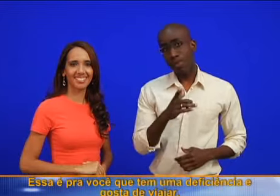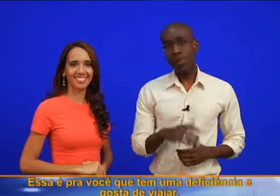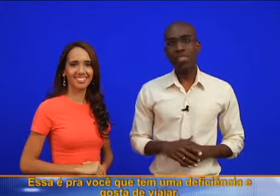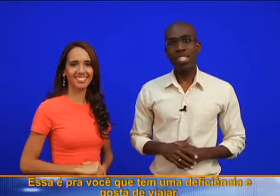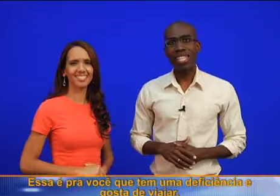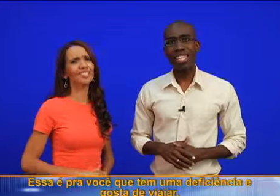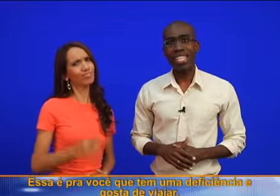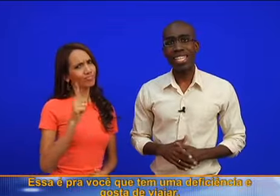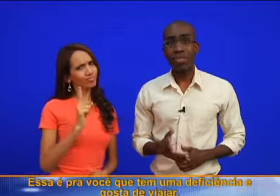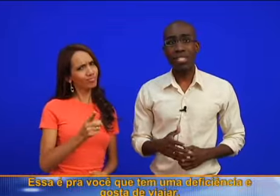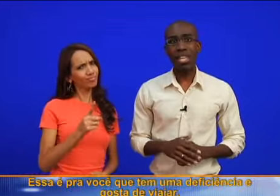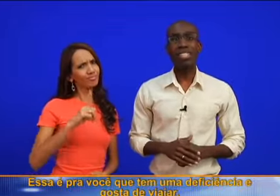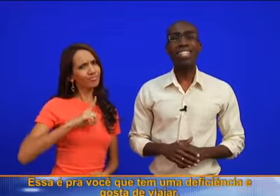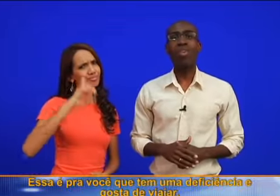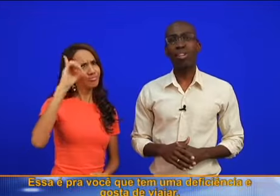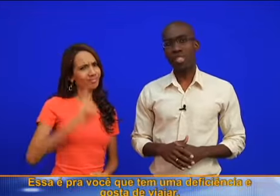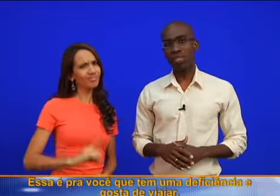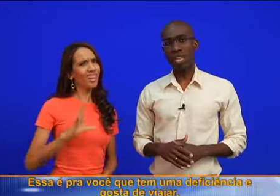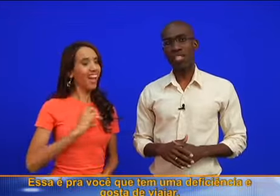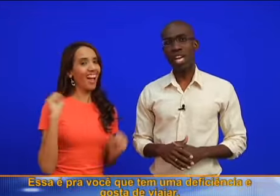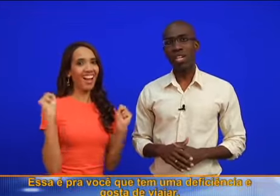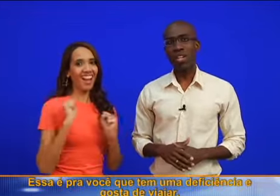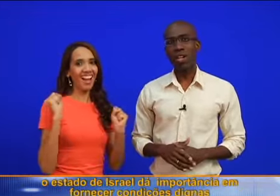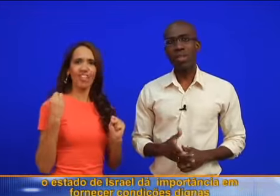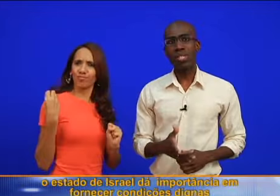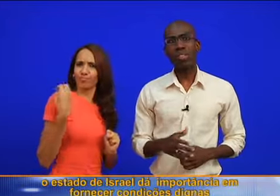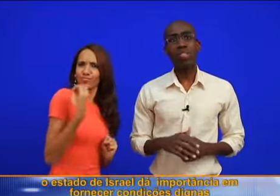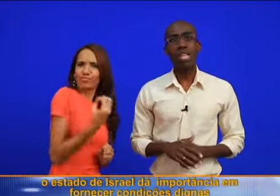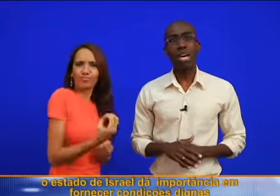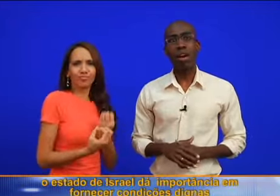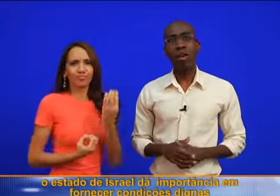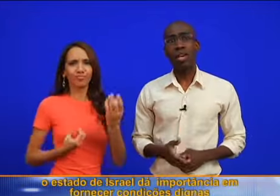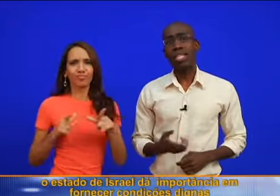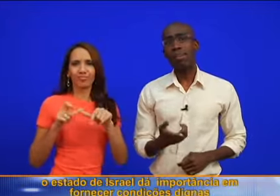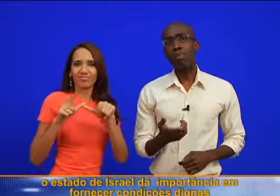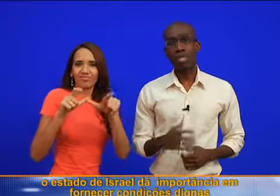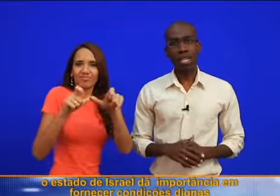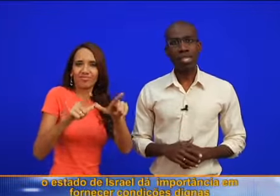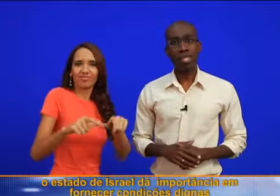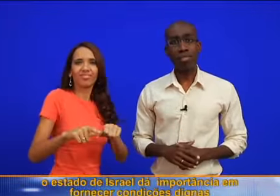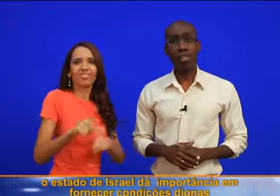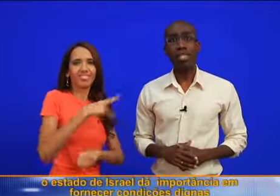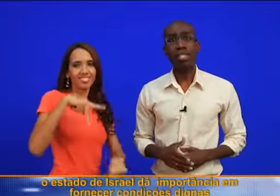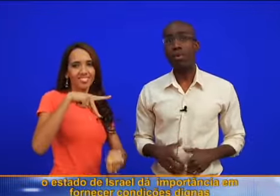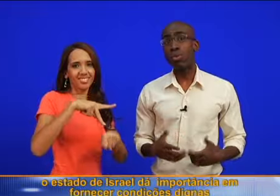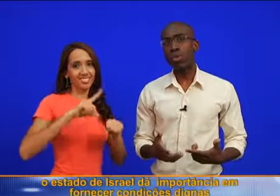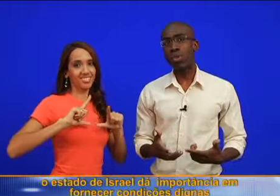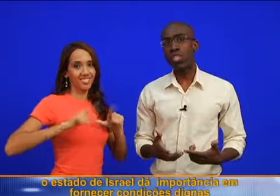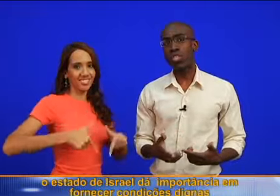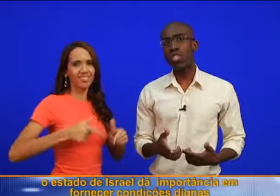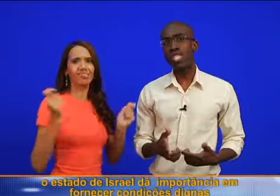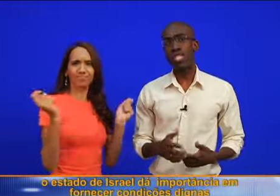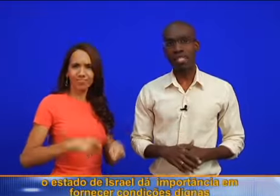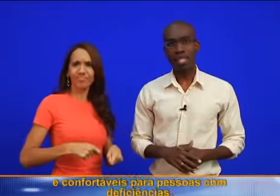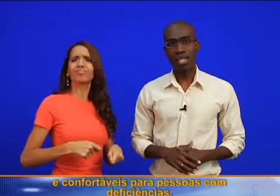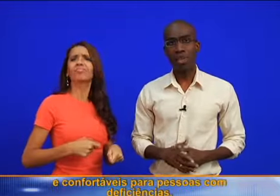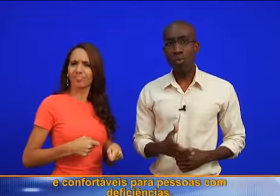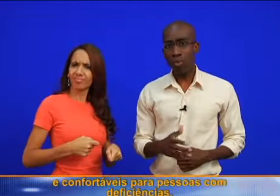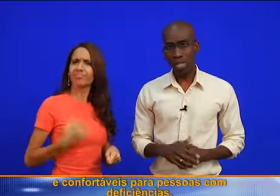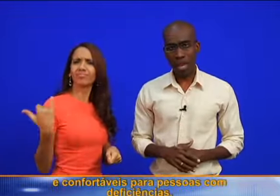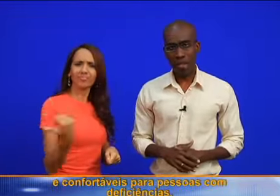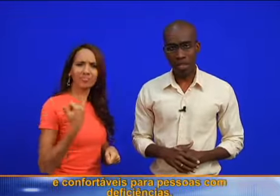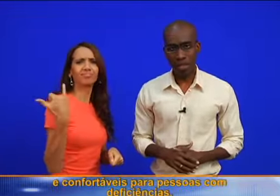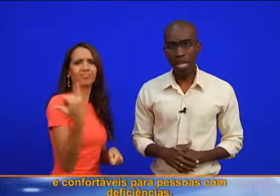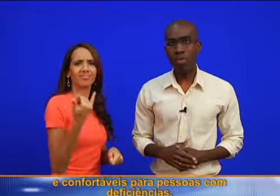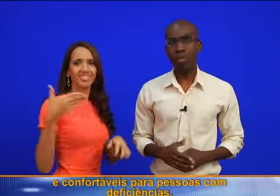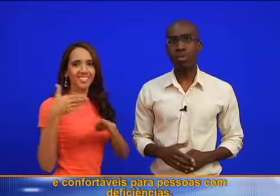Essa é para você que tem deficiência e gosta de viajar. O Estado de Israel dá importância em fornecer condições dignas e